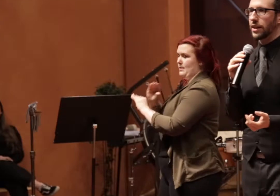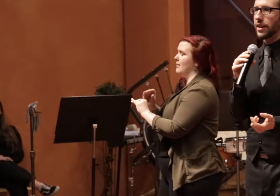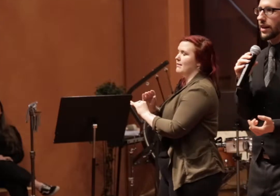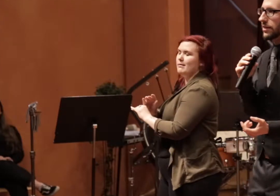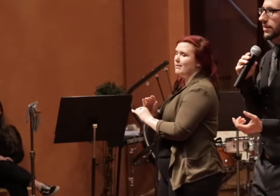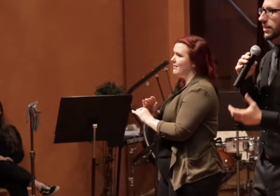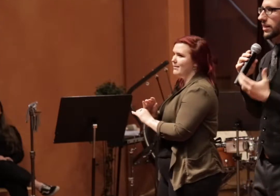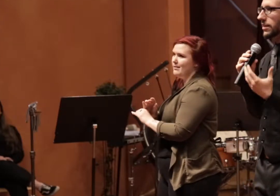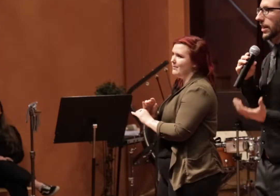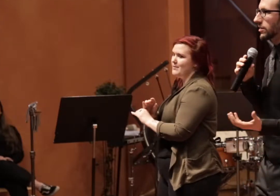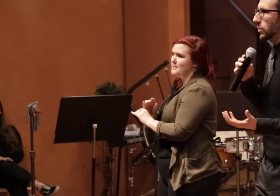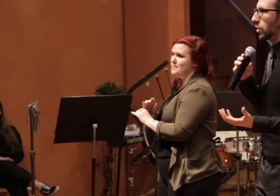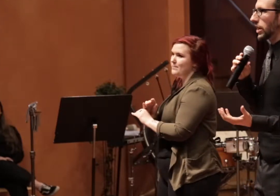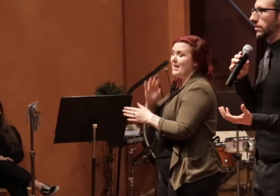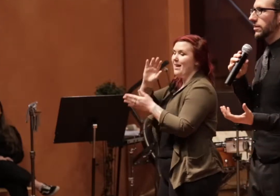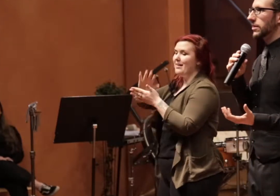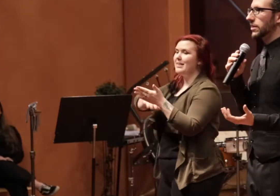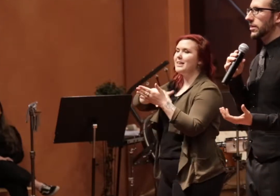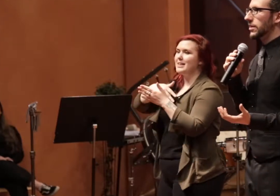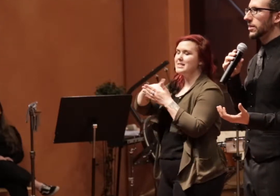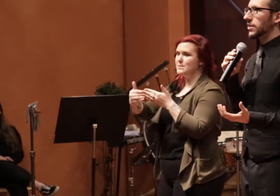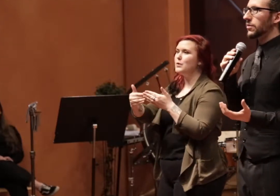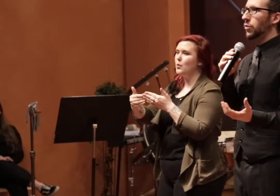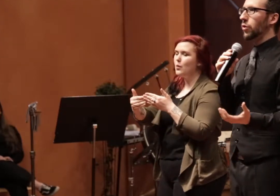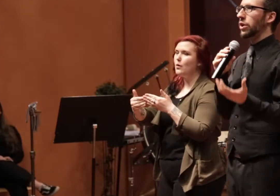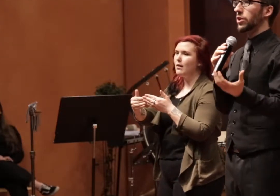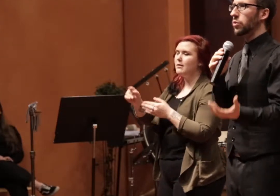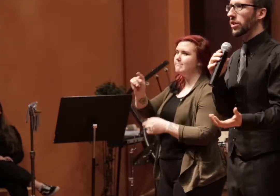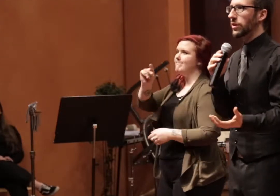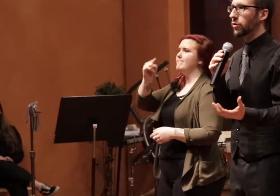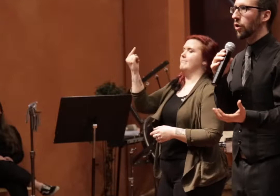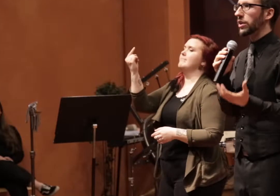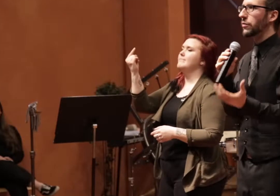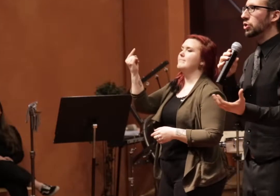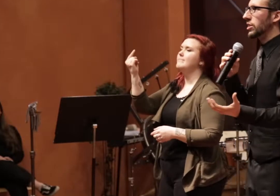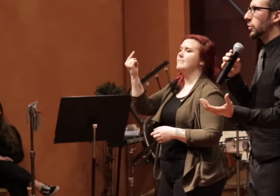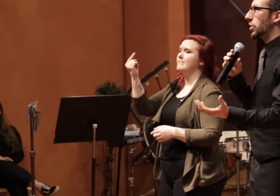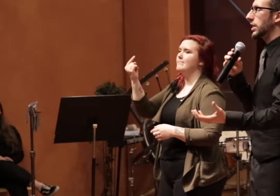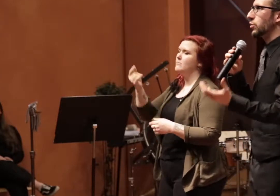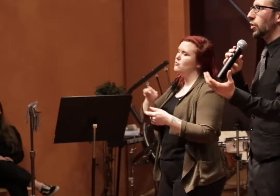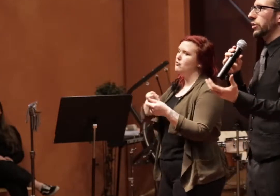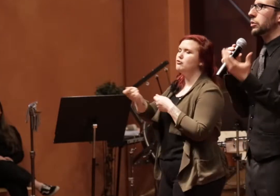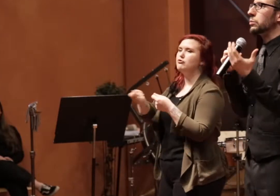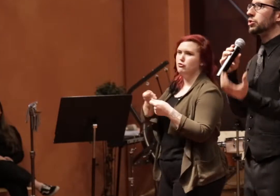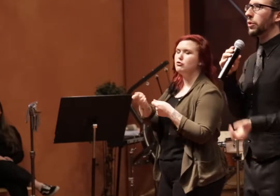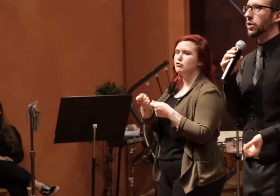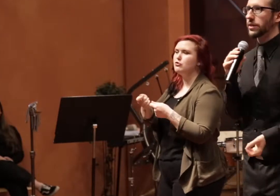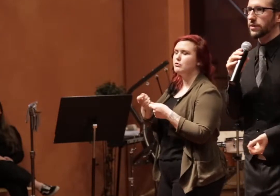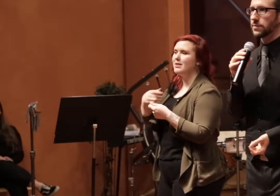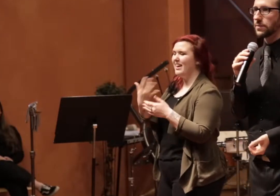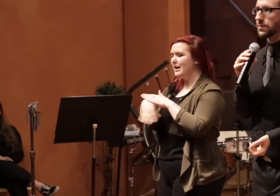utan att teckenspråket får vara grunden, det får vara det första språket, får vara